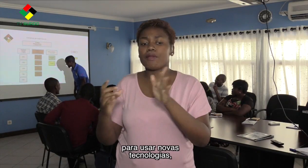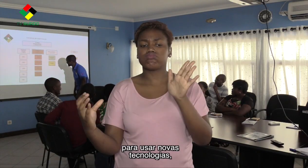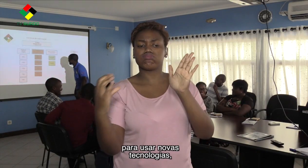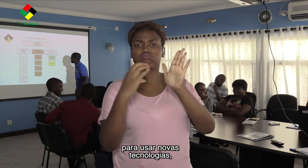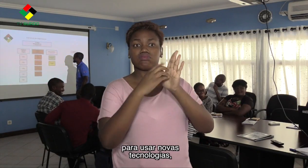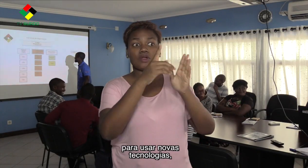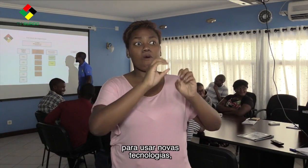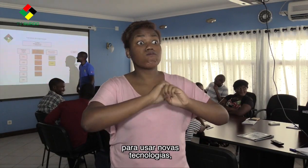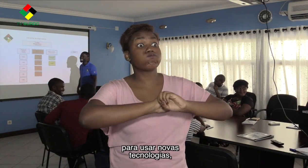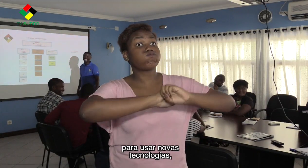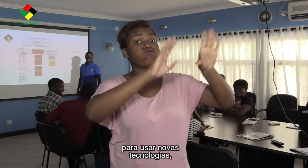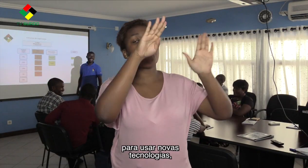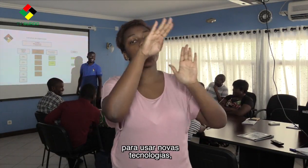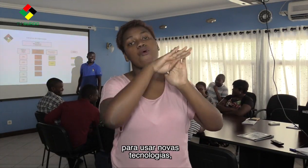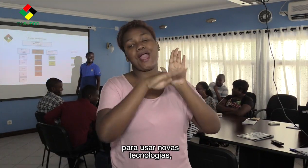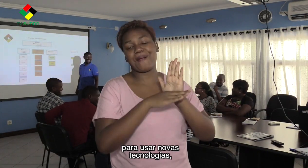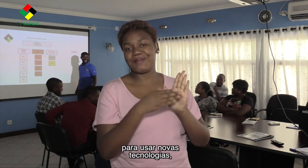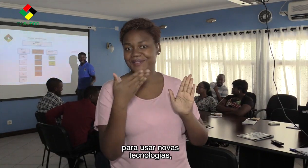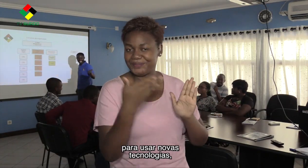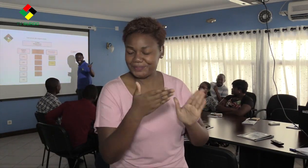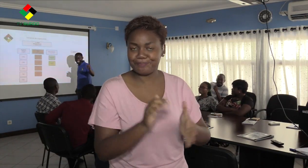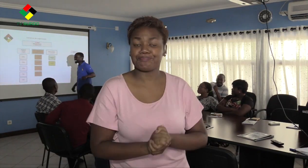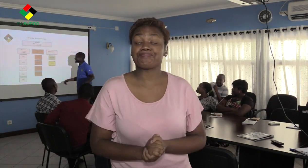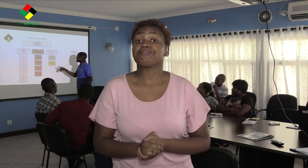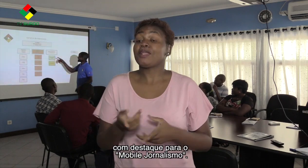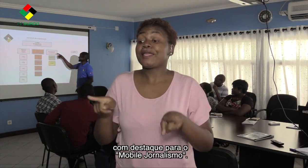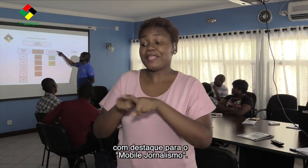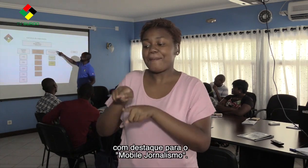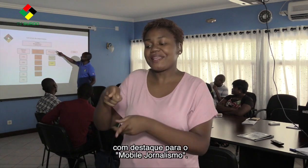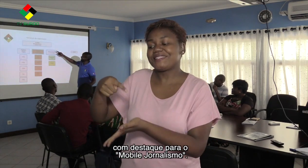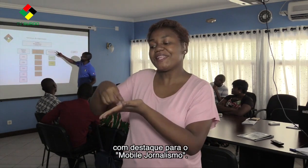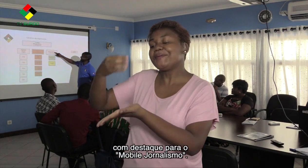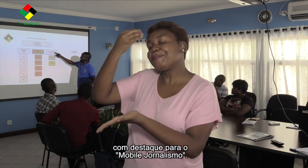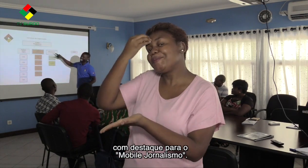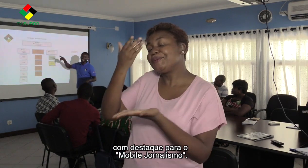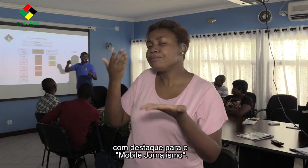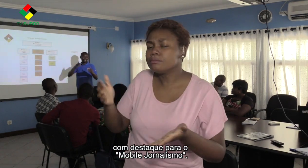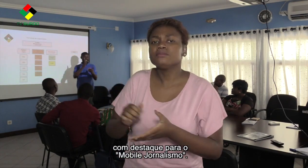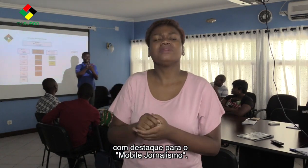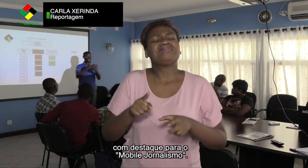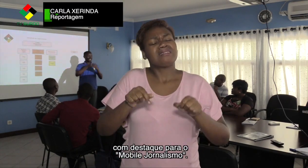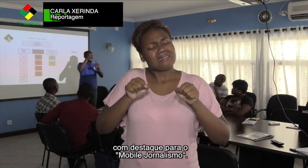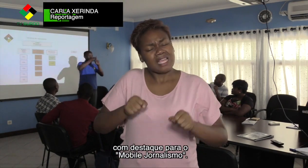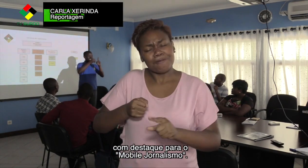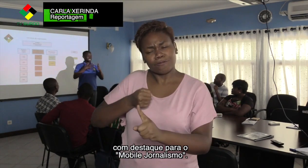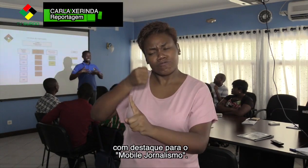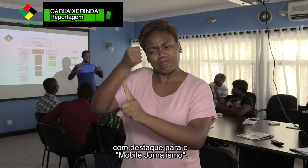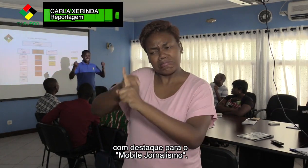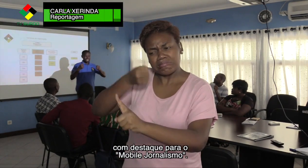usar novas tecnologias. Com destaque para o mobile jornalismo.